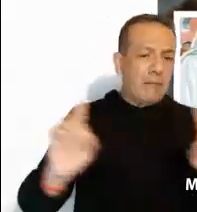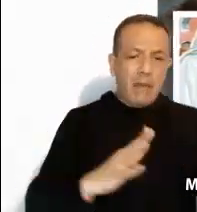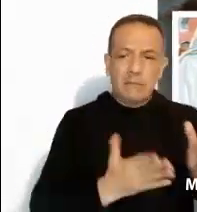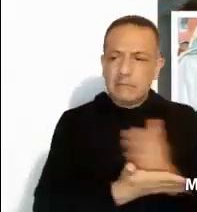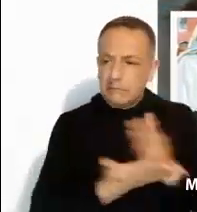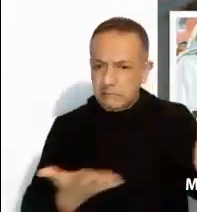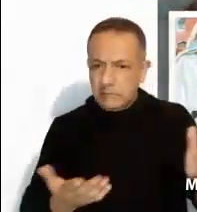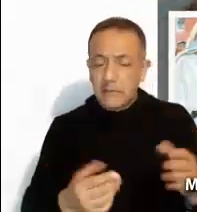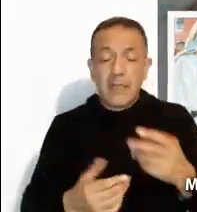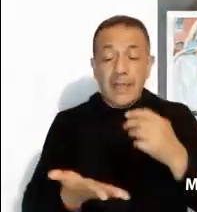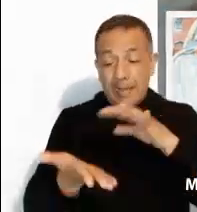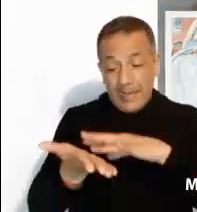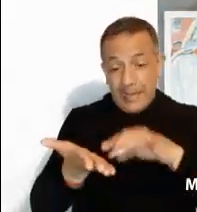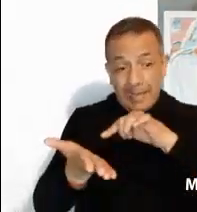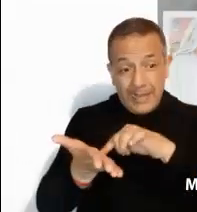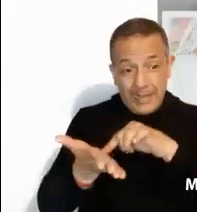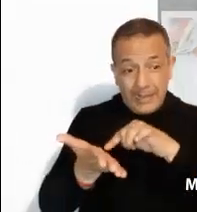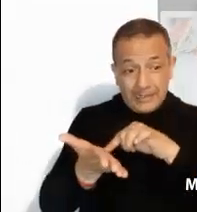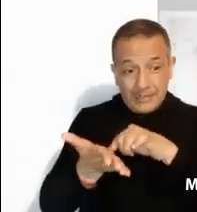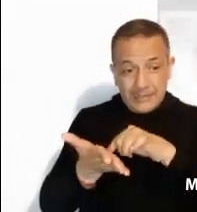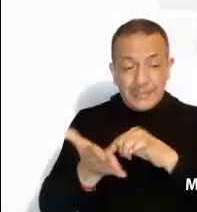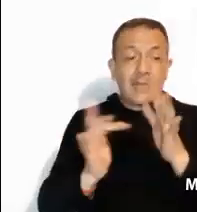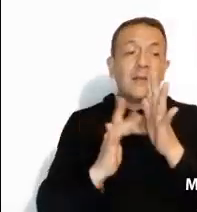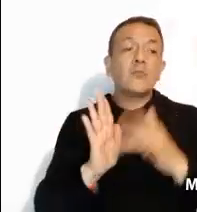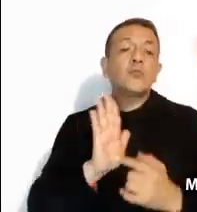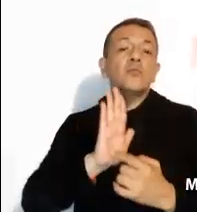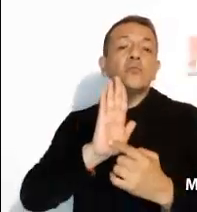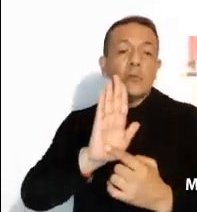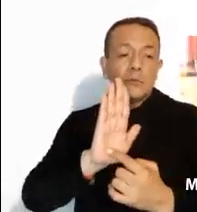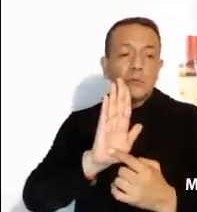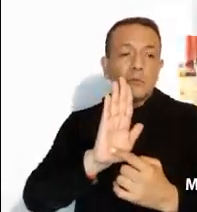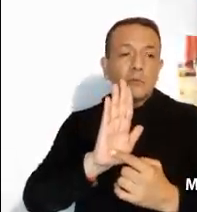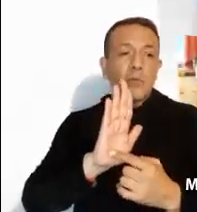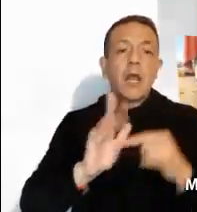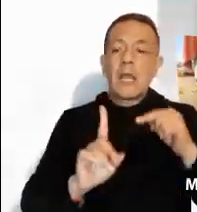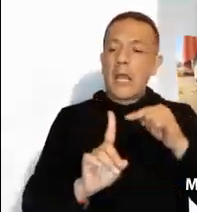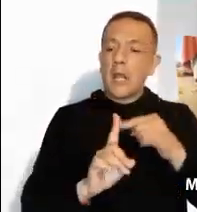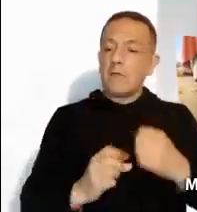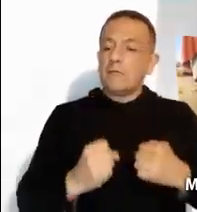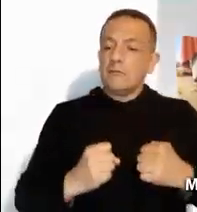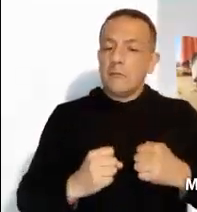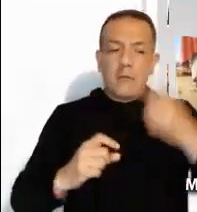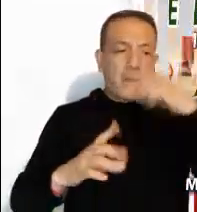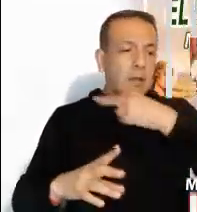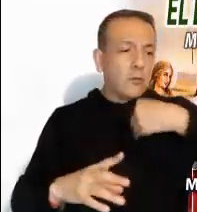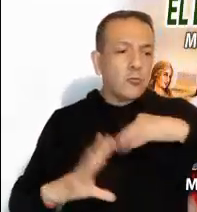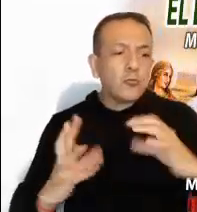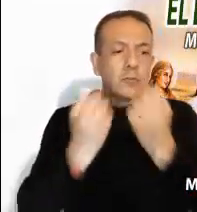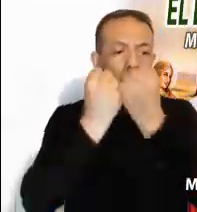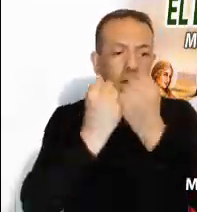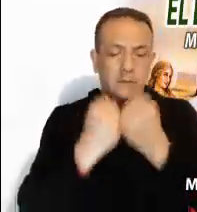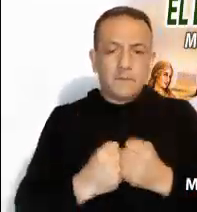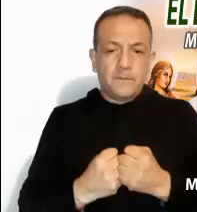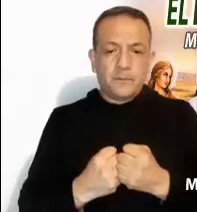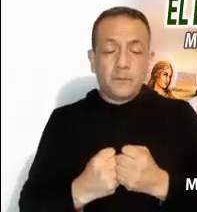gran signo que nos ofrece Jesús, su firme determinación para salvarnos. La condena que ha